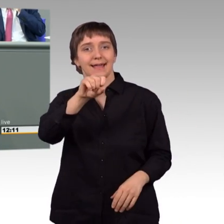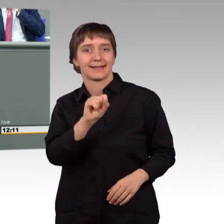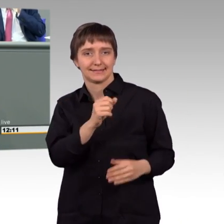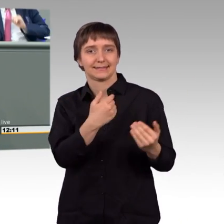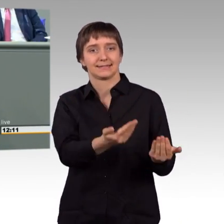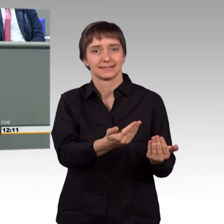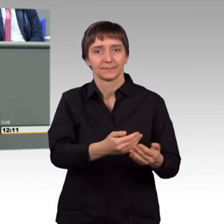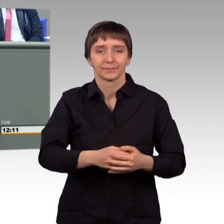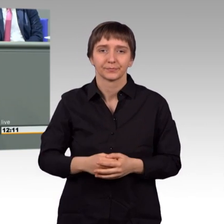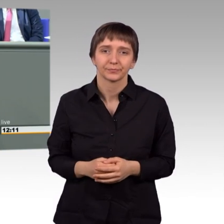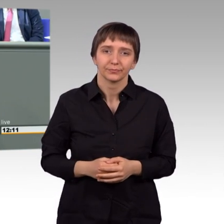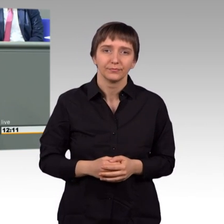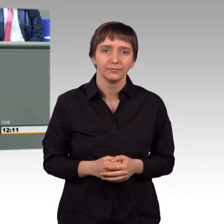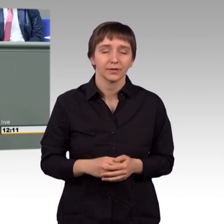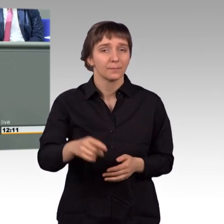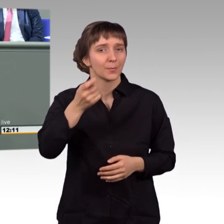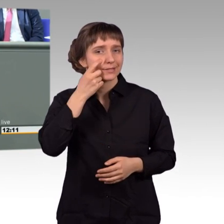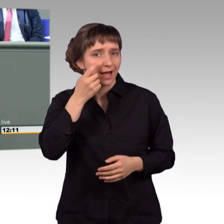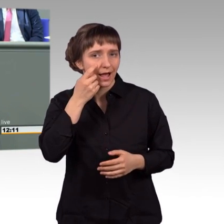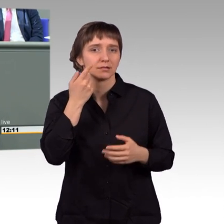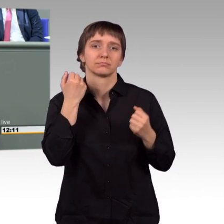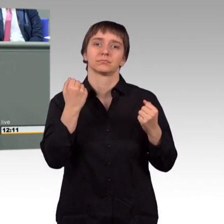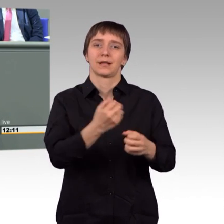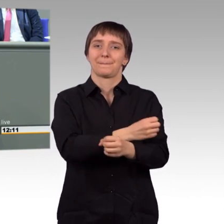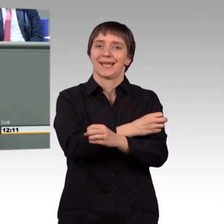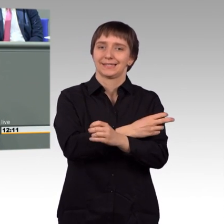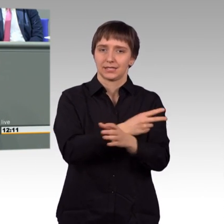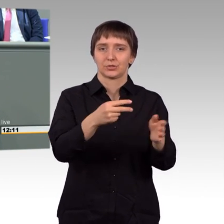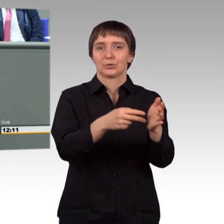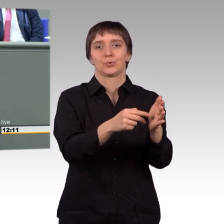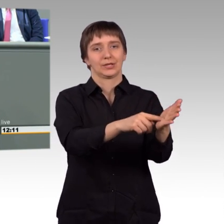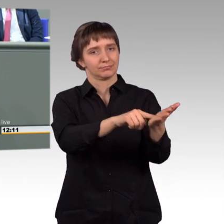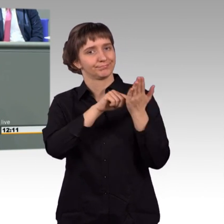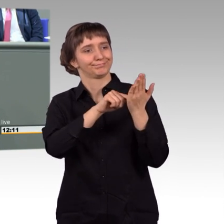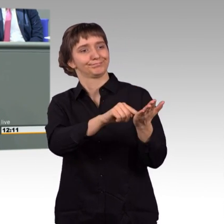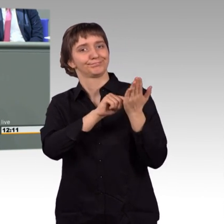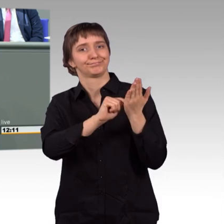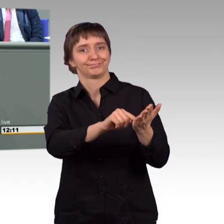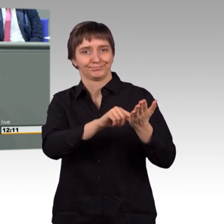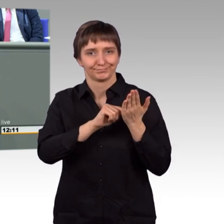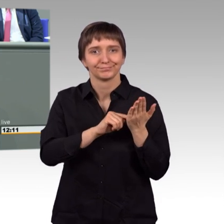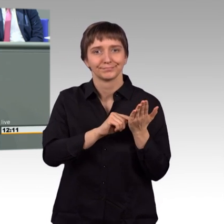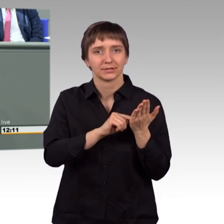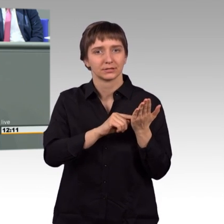Situation, die momentan medial sehr stark dargestellt wird, in Syrien anschaut, dann kann man zu Syrien